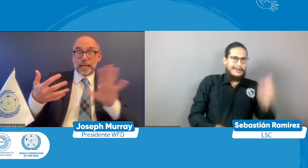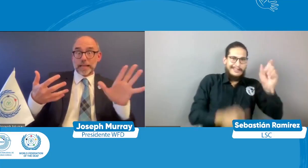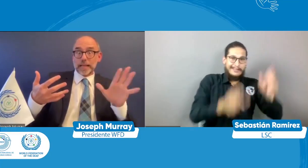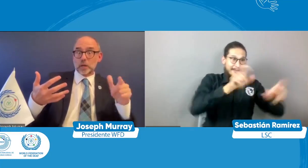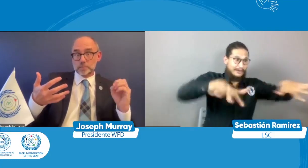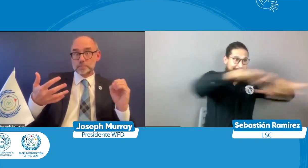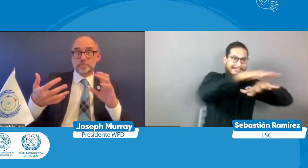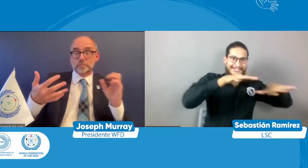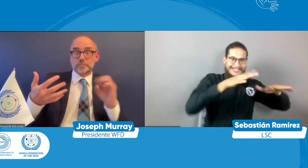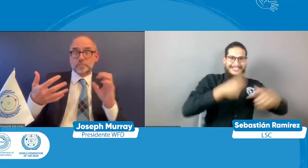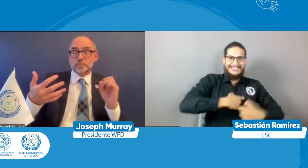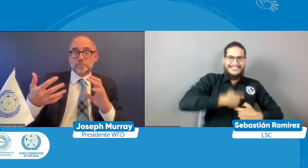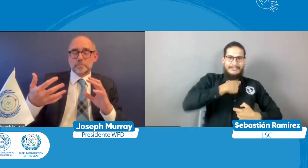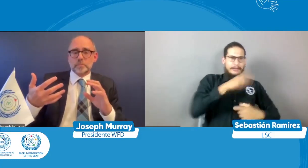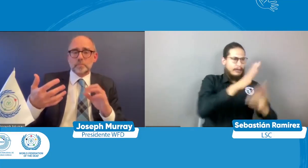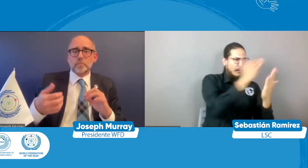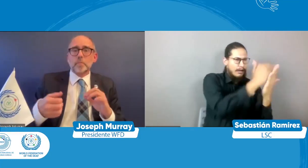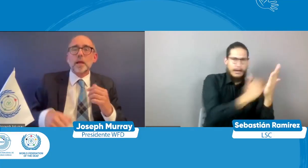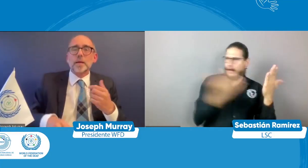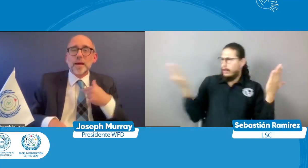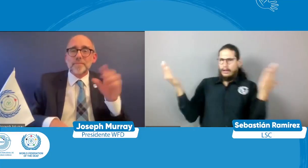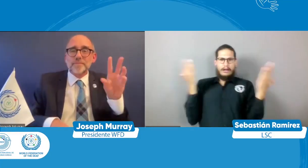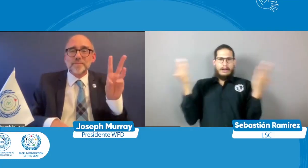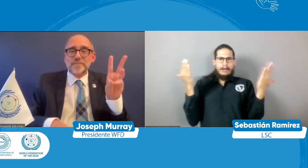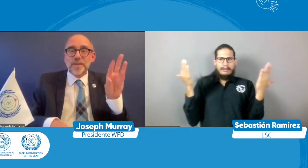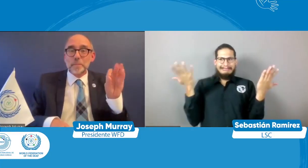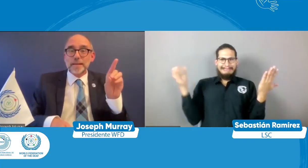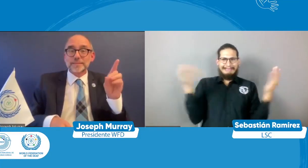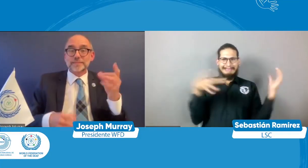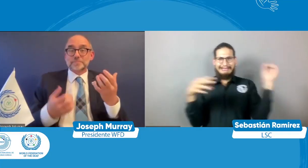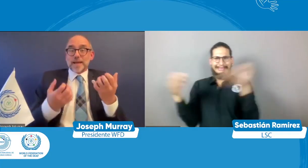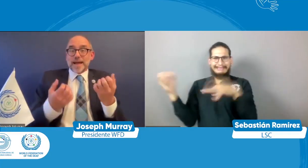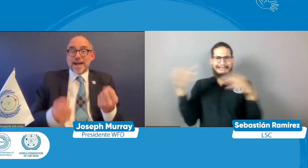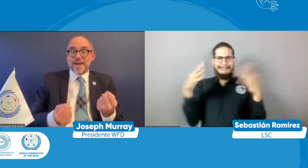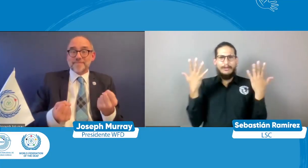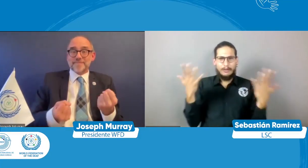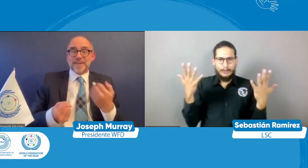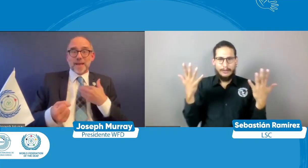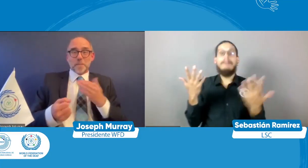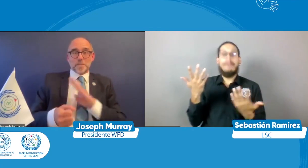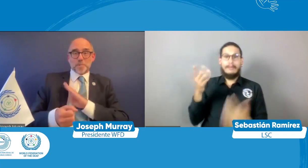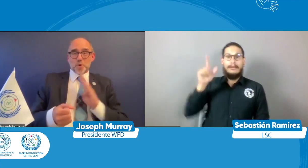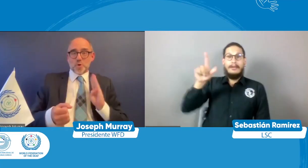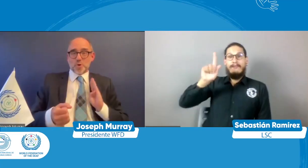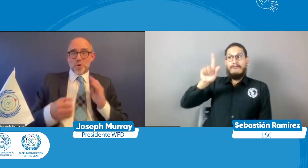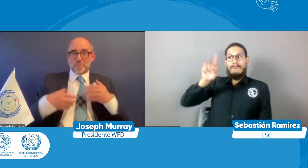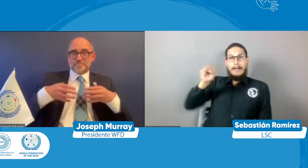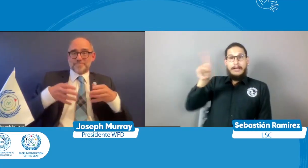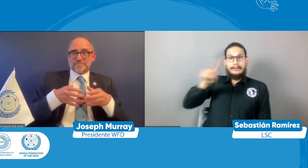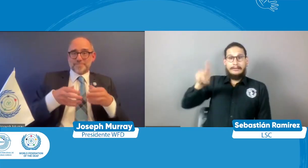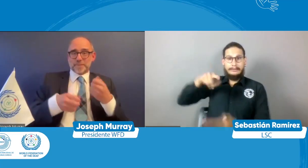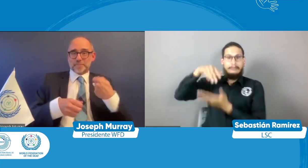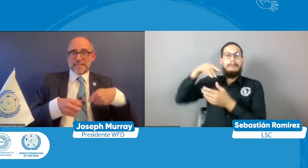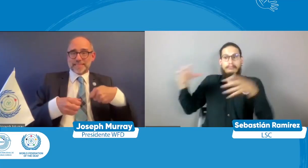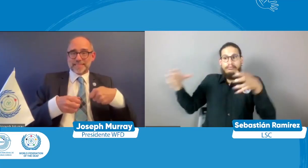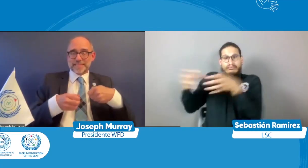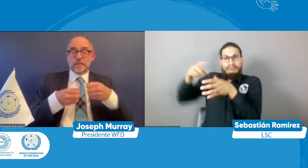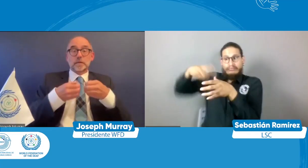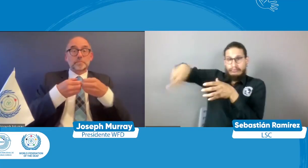los gobiernos y cuál es la prioridad que se tiene para los mismos colectivos de las personas con discapacidad? nosotros como